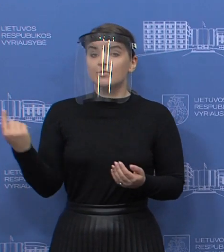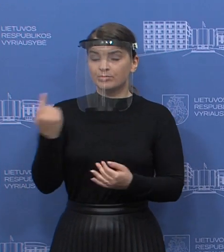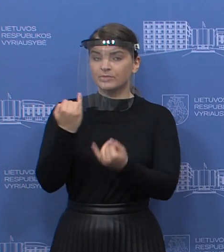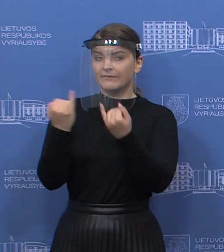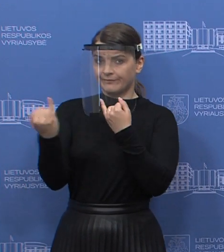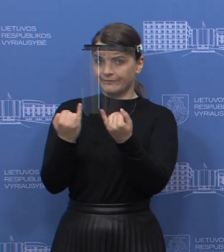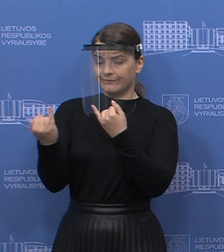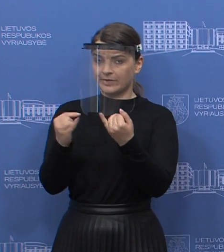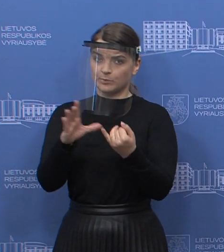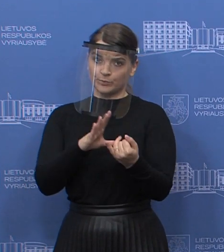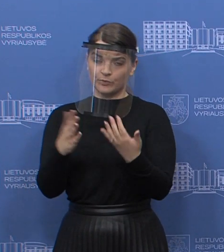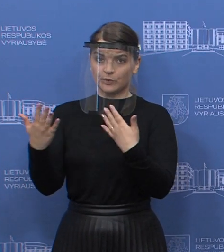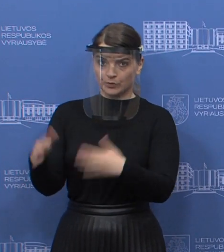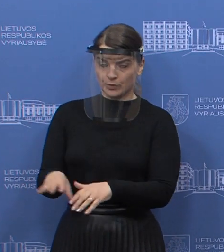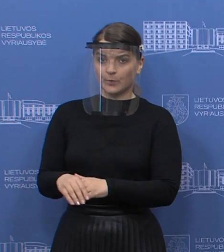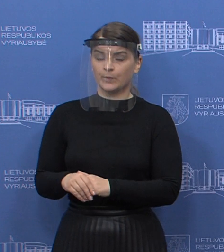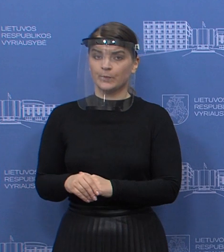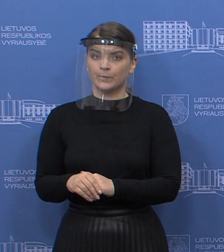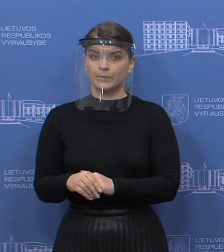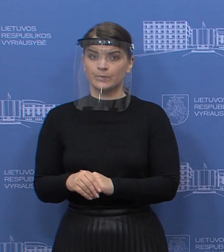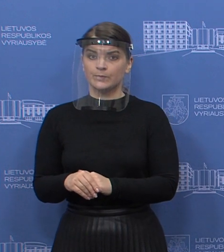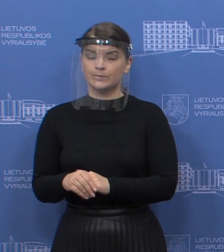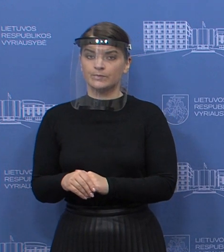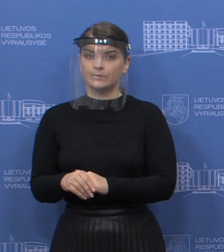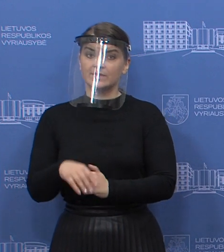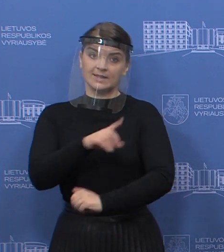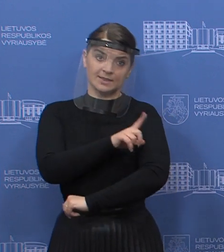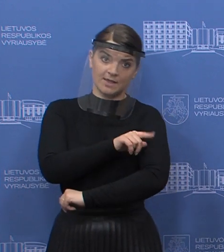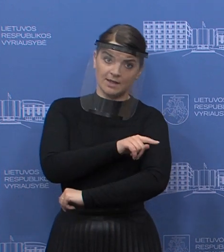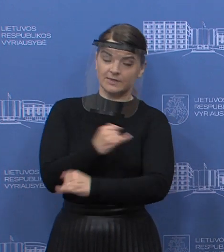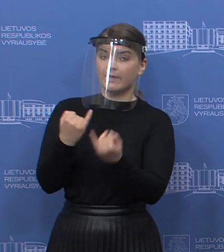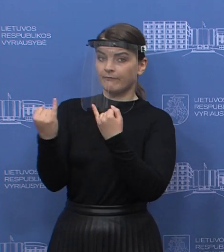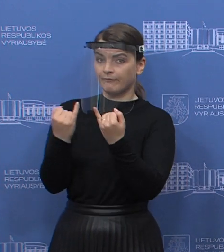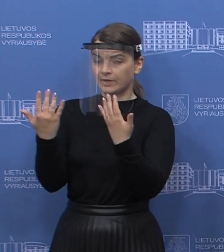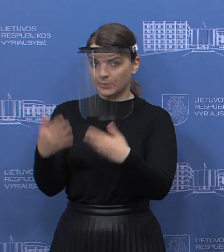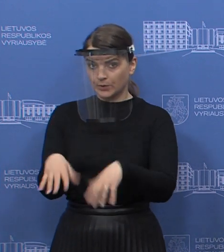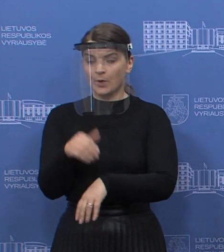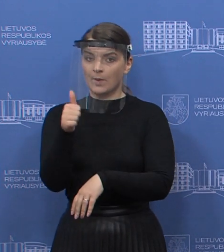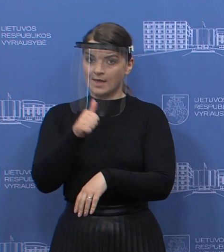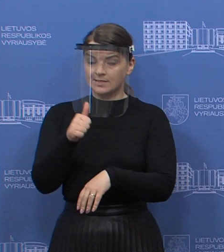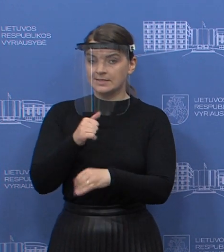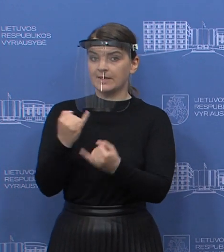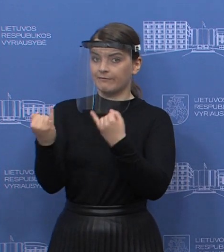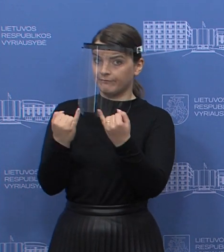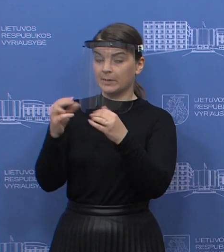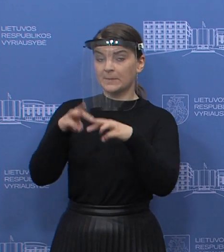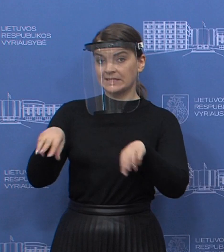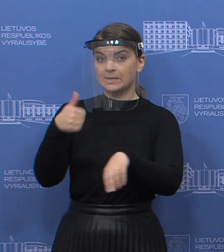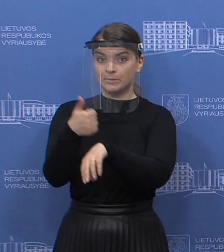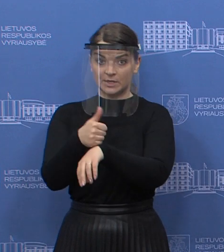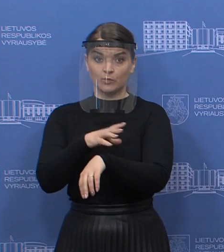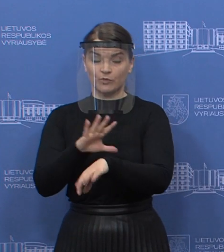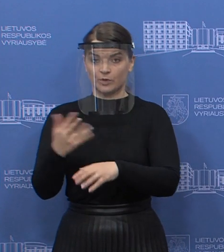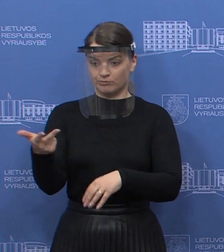pokalbį betarpišką su tiek Latvijos, tiek Estijos ministrais pirmininkais.